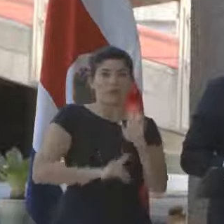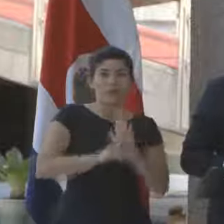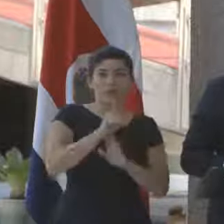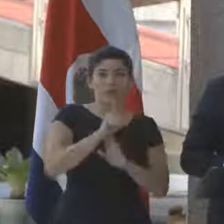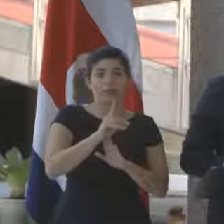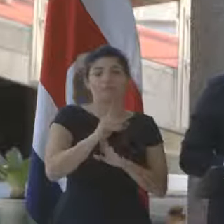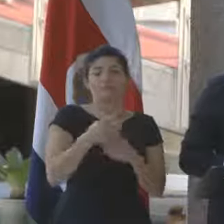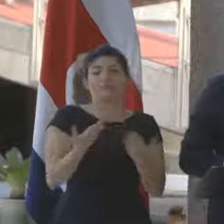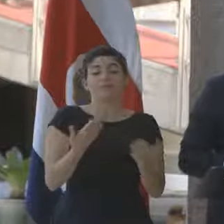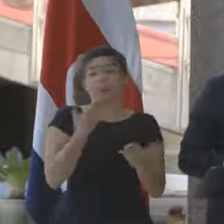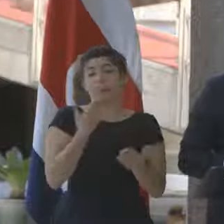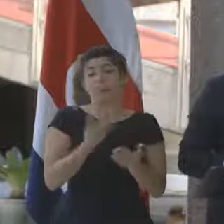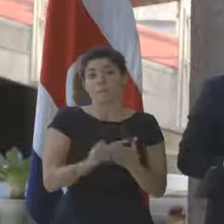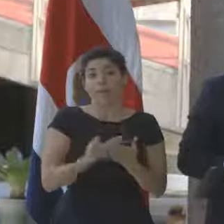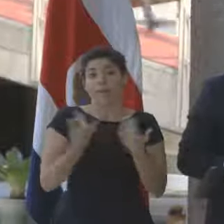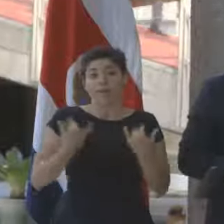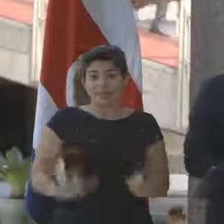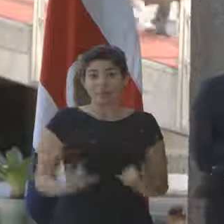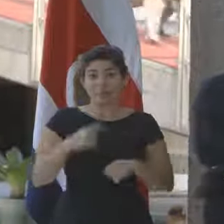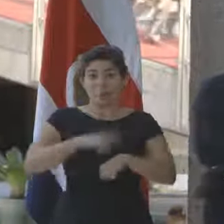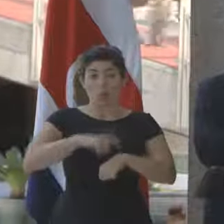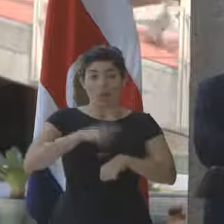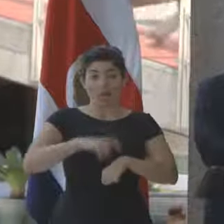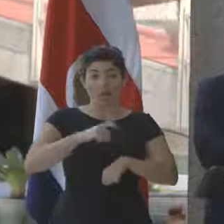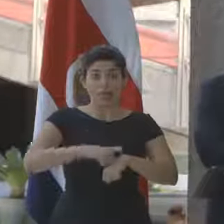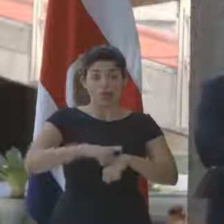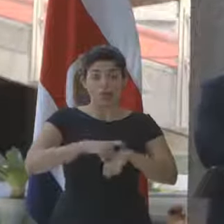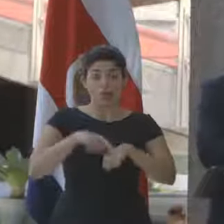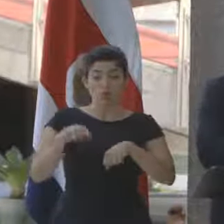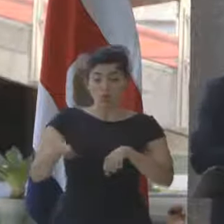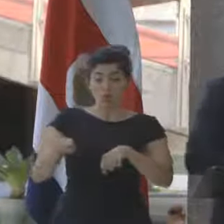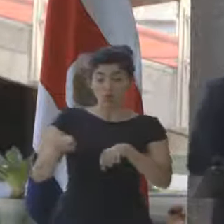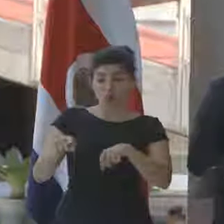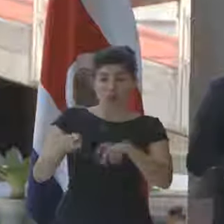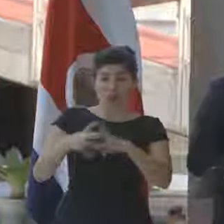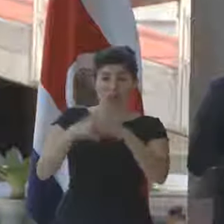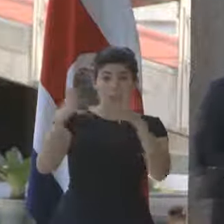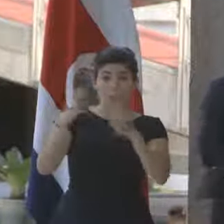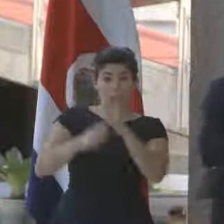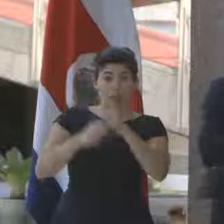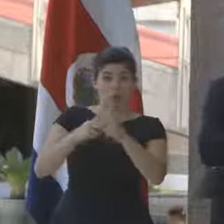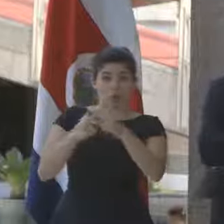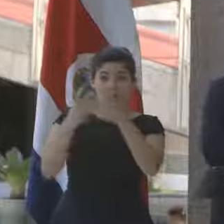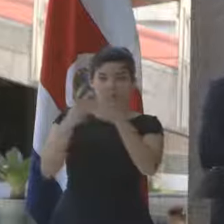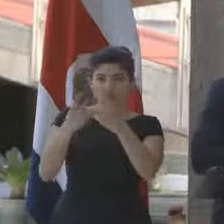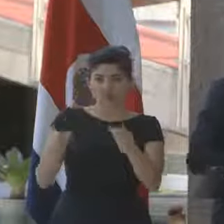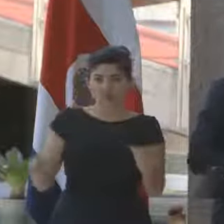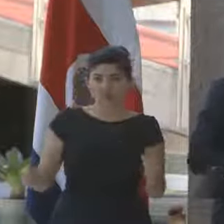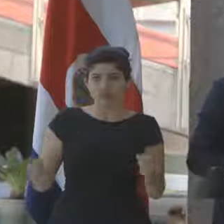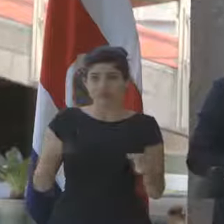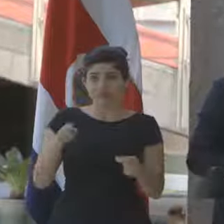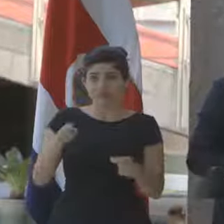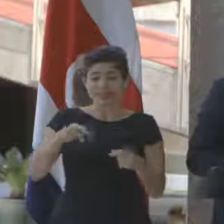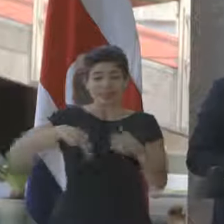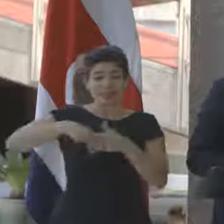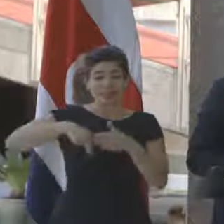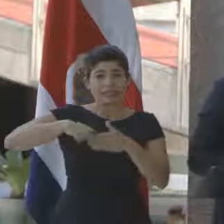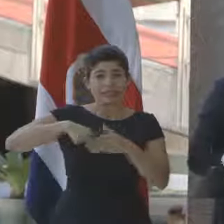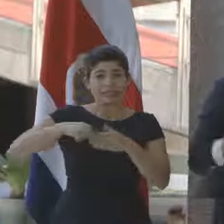Pues bien, es el momento de resolver ese gran problema, ese gran cuello de botella